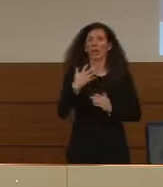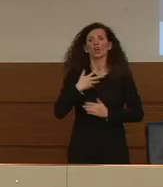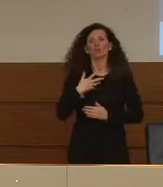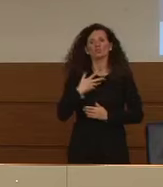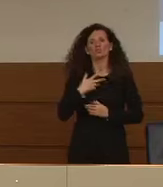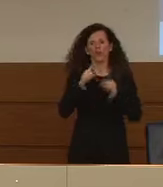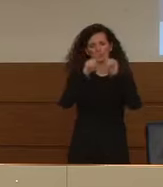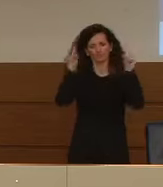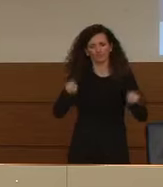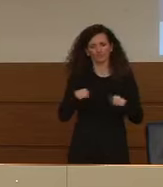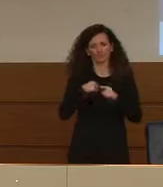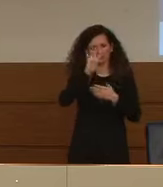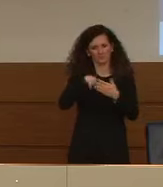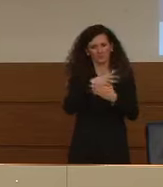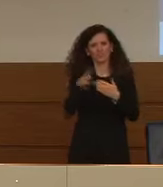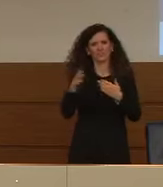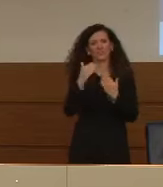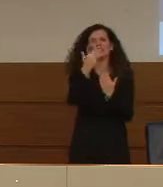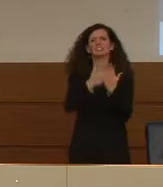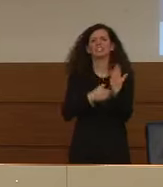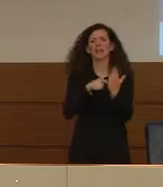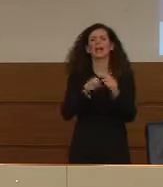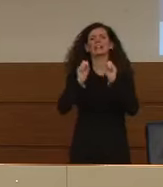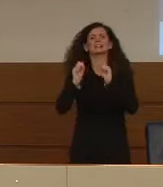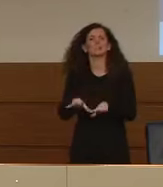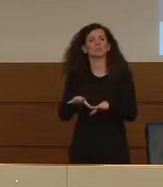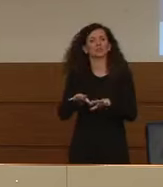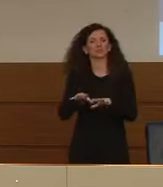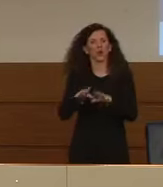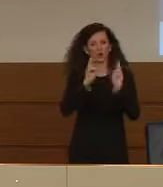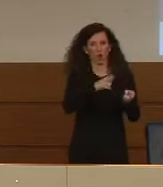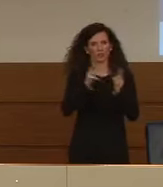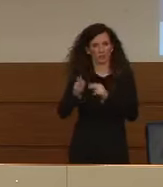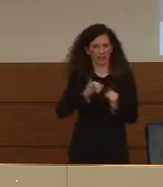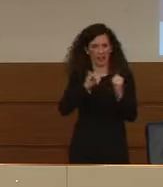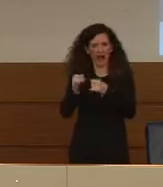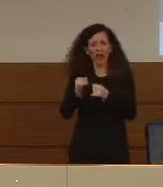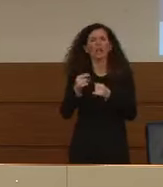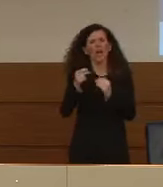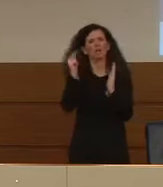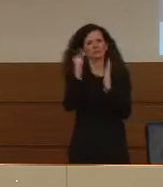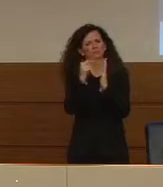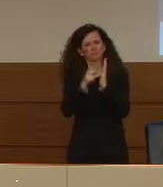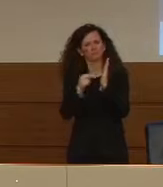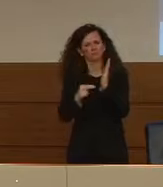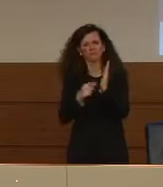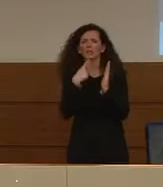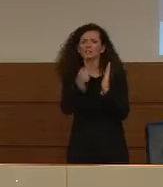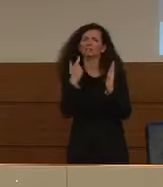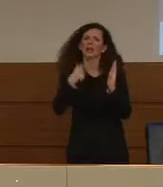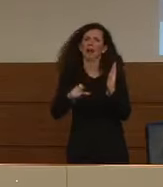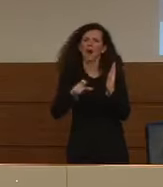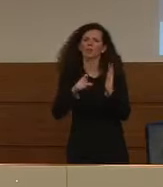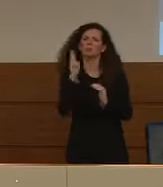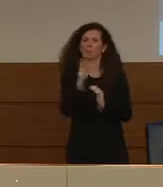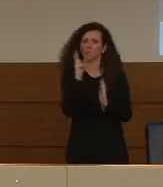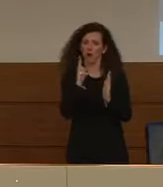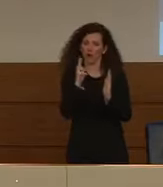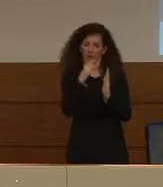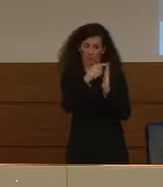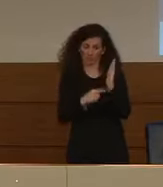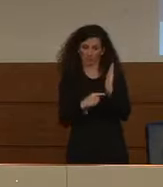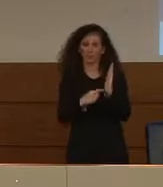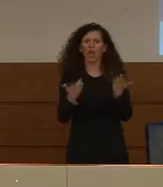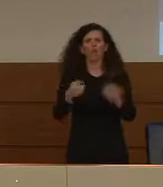dimissione ospedaliera in cui vengono elencate le numerose cause di morte e chiaramente in questo periodo epidemico non perdiamo occasione di